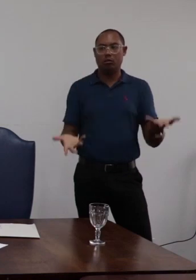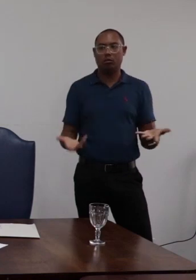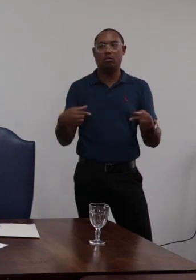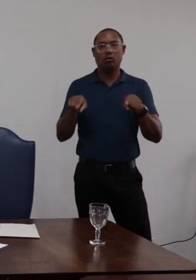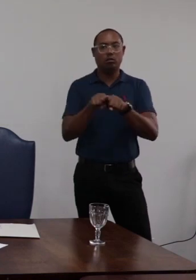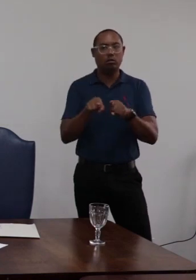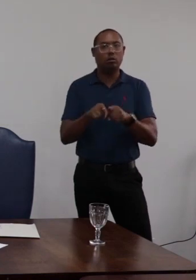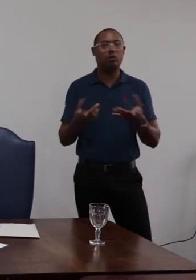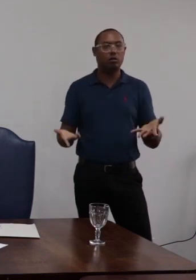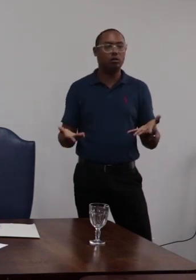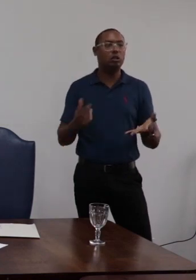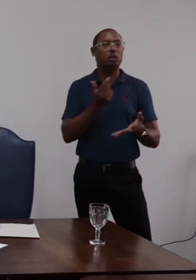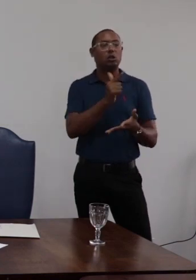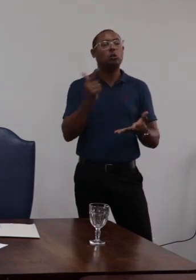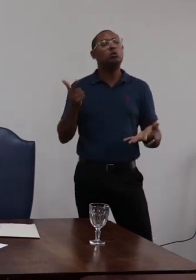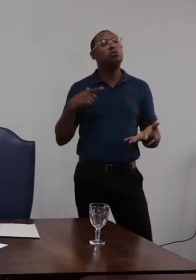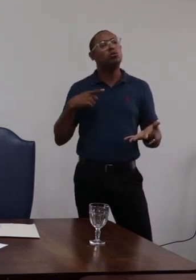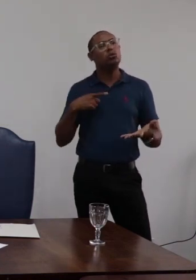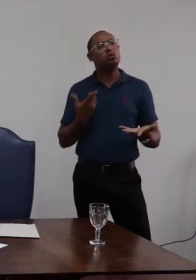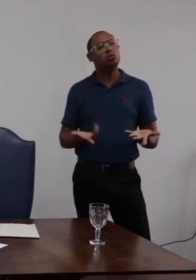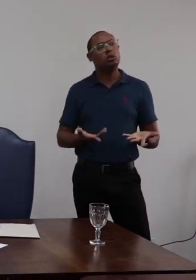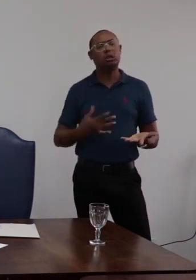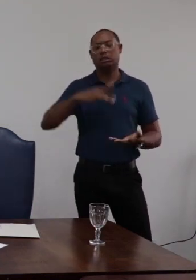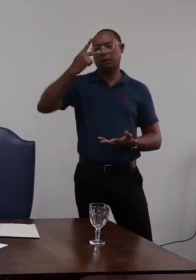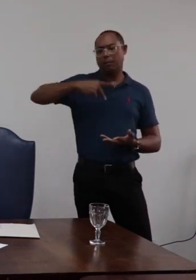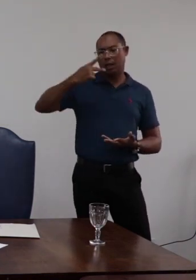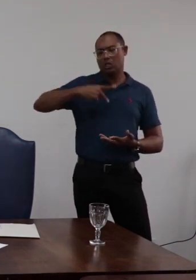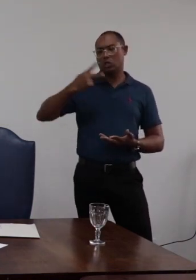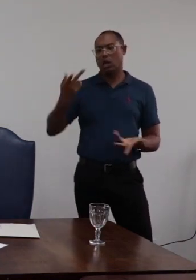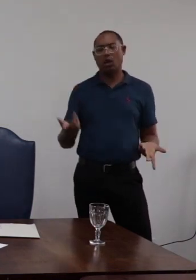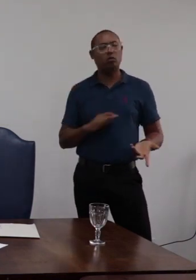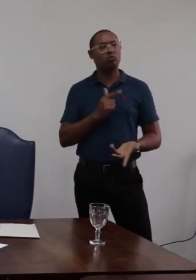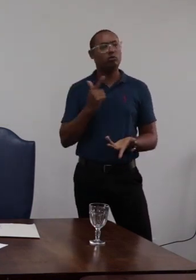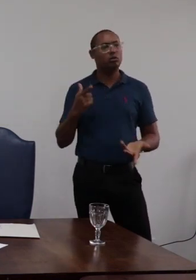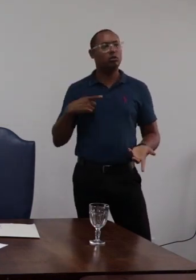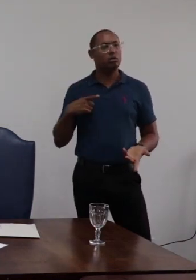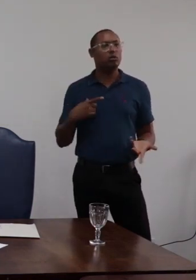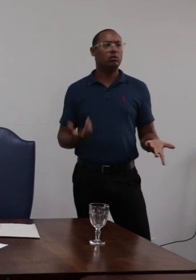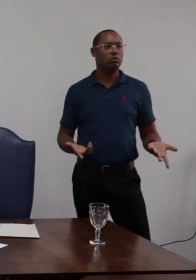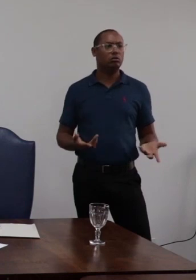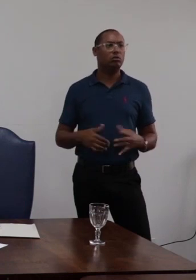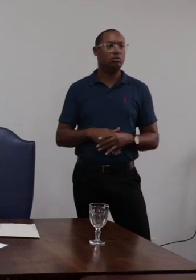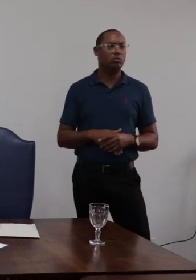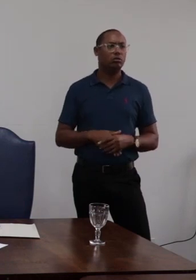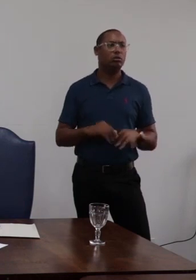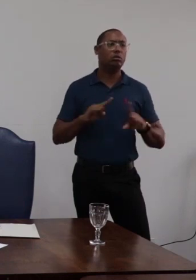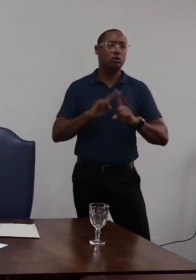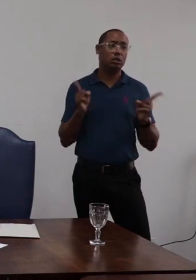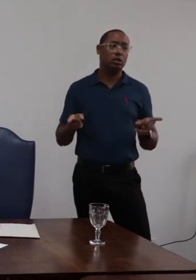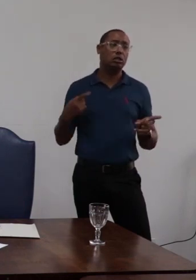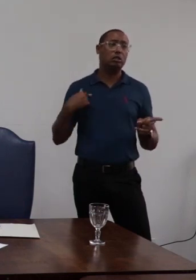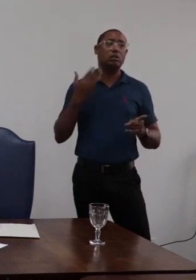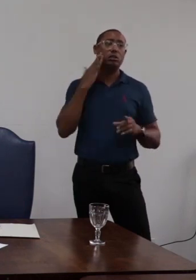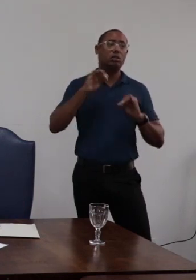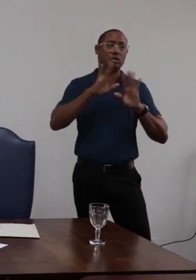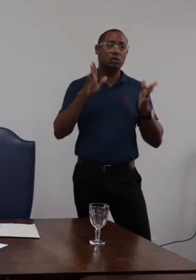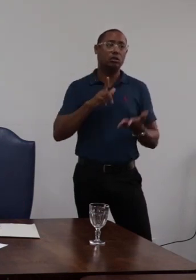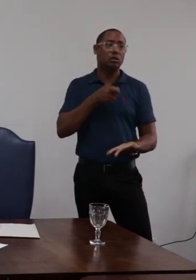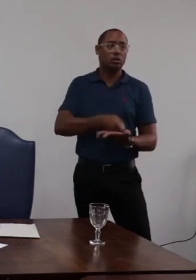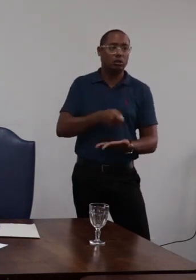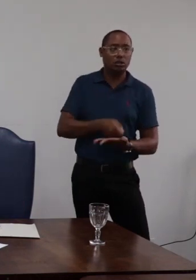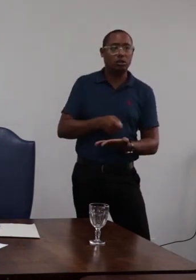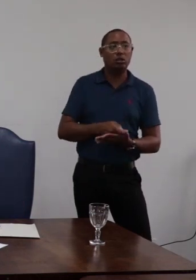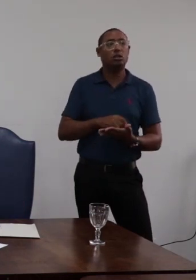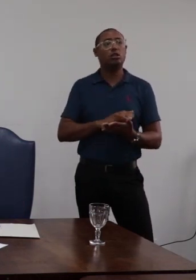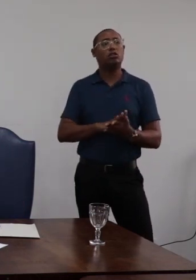que não havia sido nada pessoal para um pouco proposital e que perdeu a noção com isso entendemos que a penalidade de